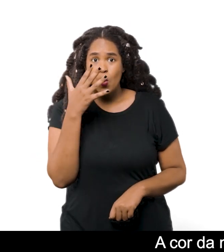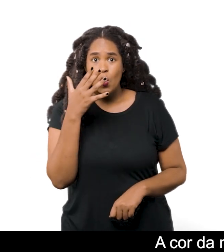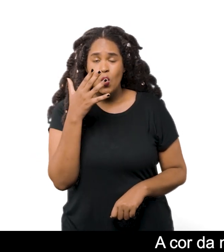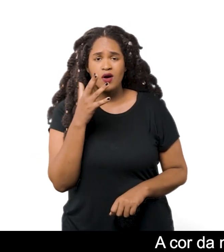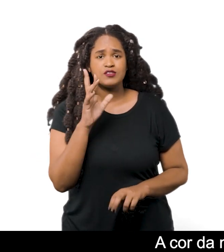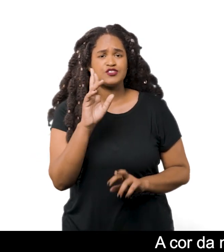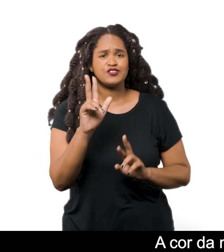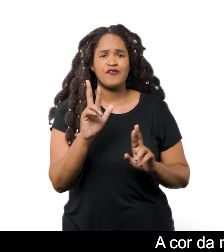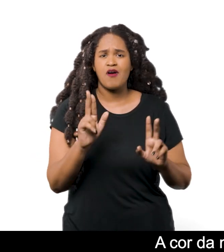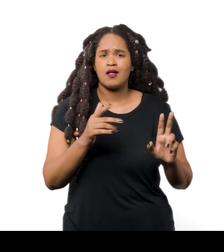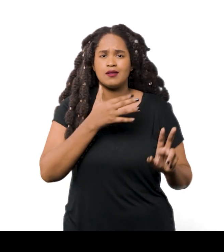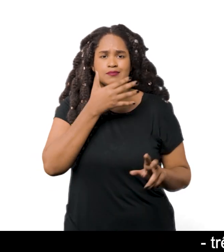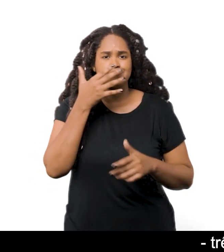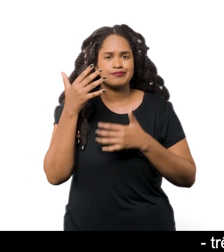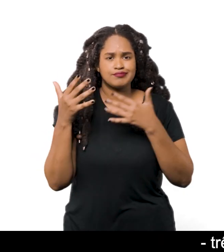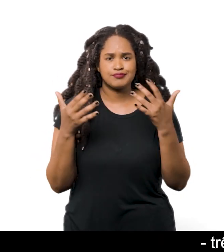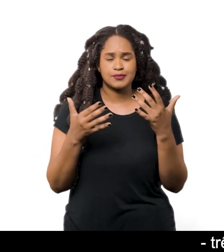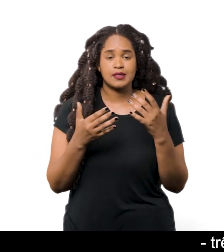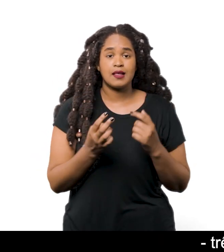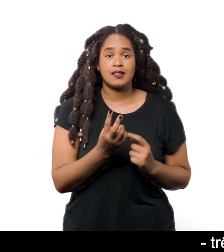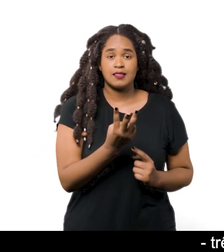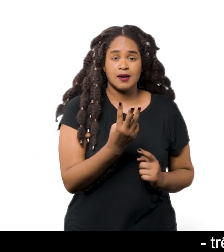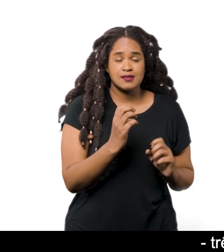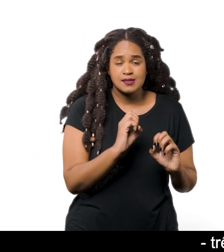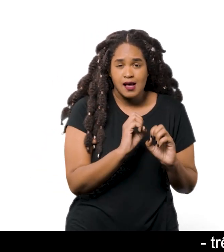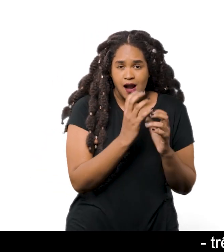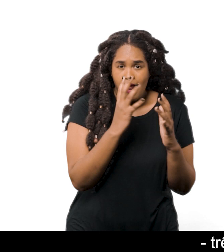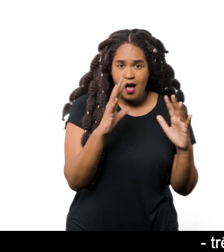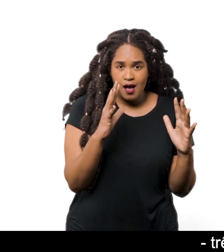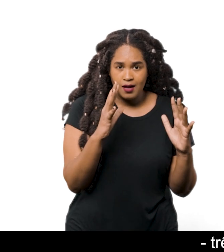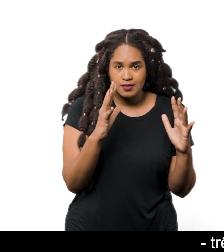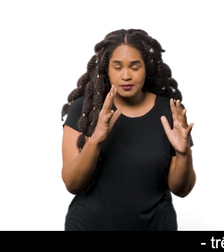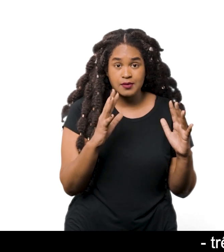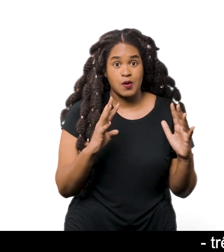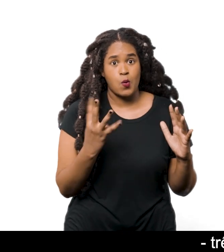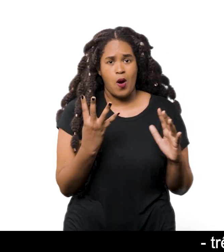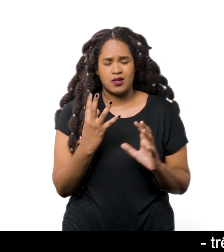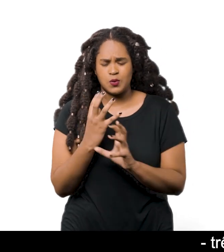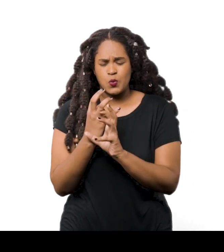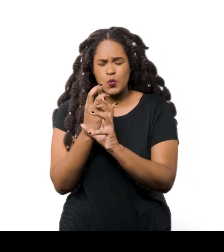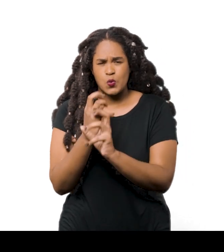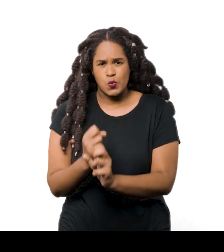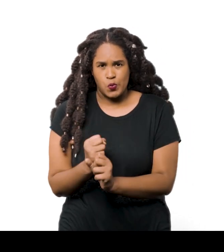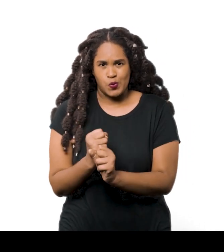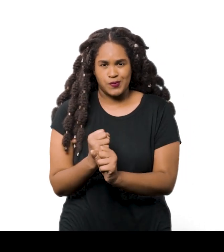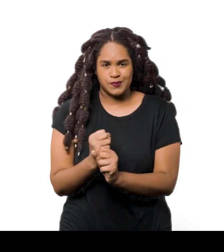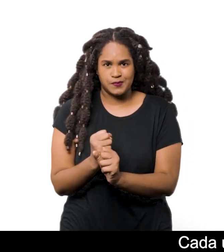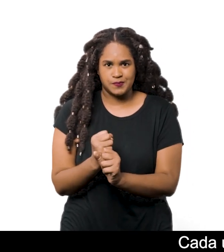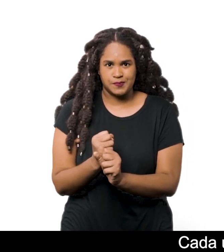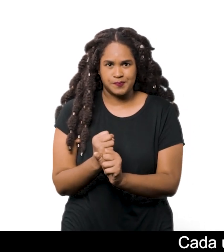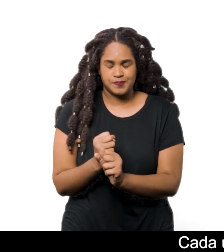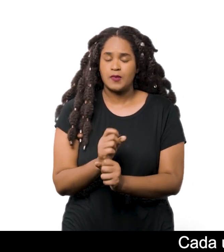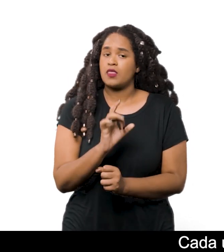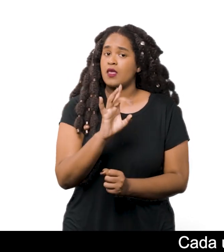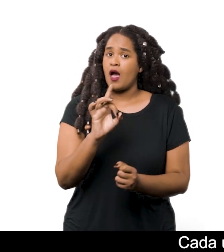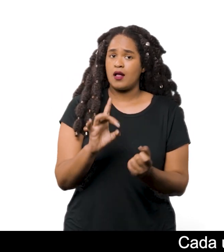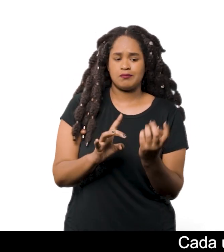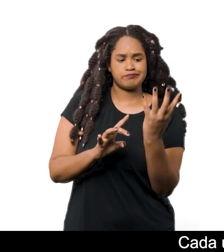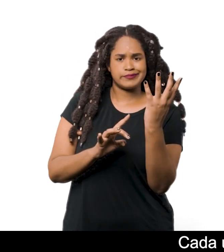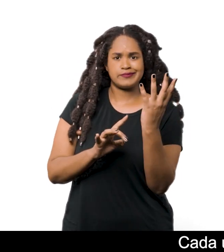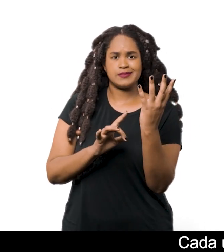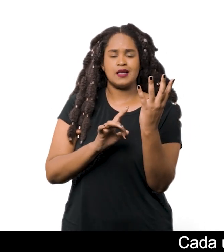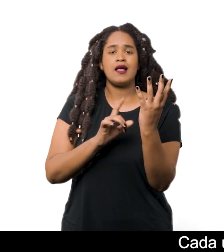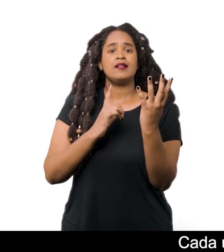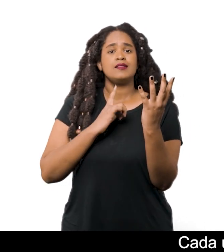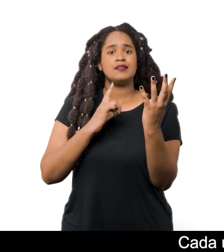diferentes tonalidades Três são claras e a quarta é bem escura Cada um deles possui